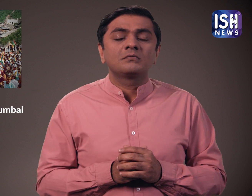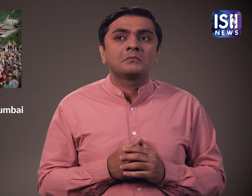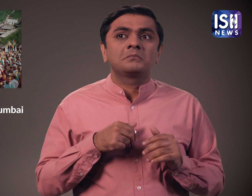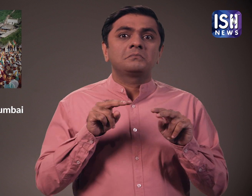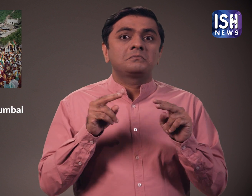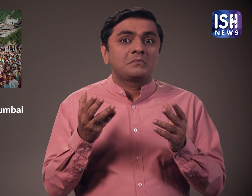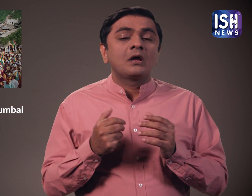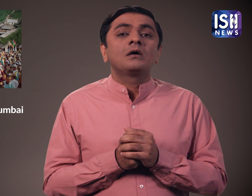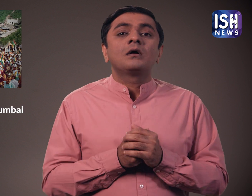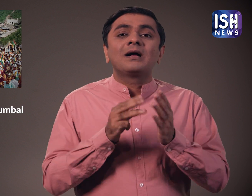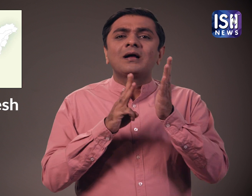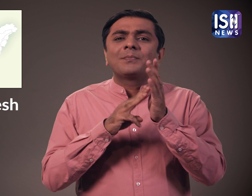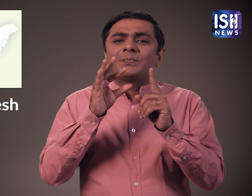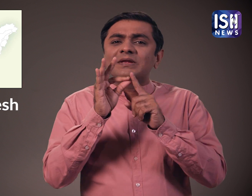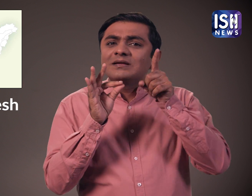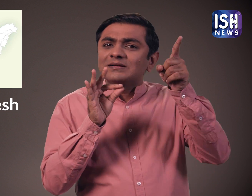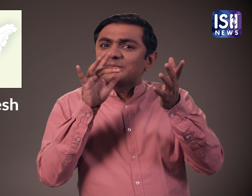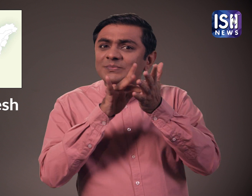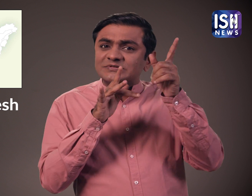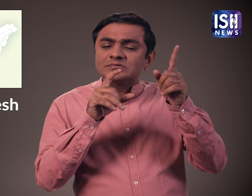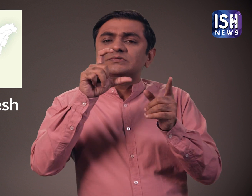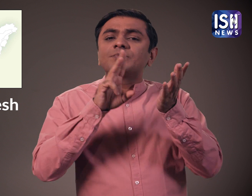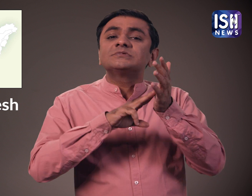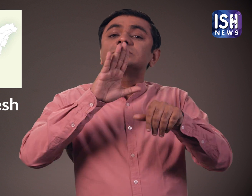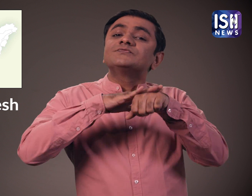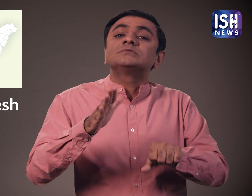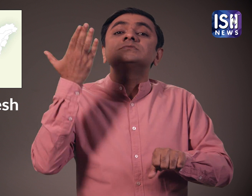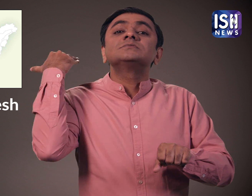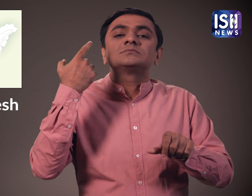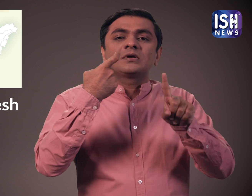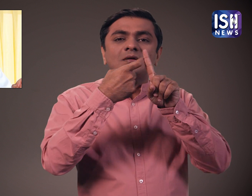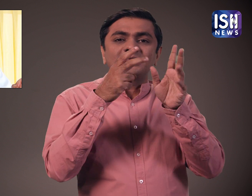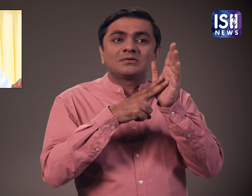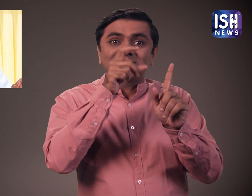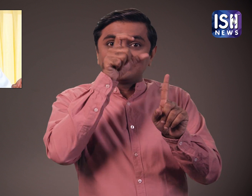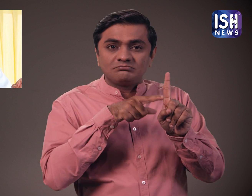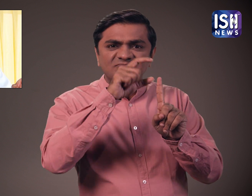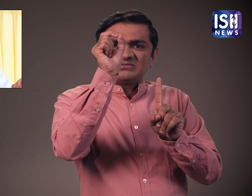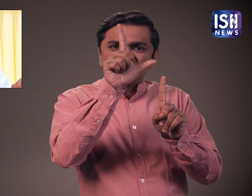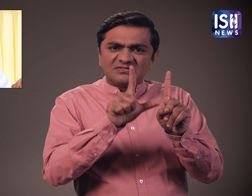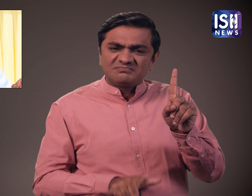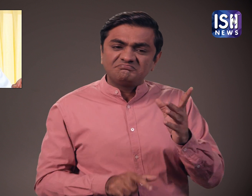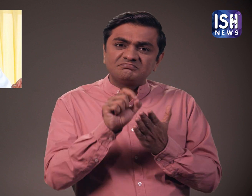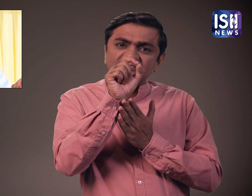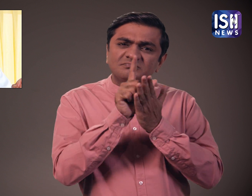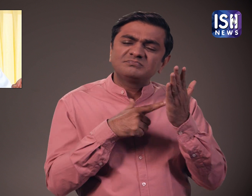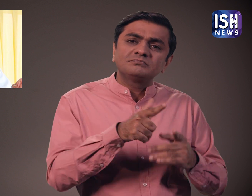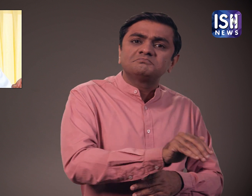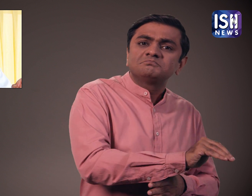मद्यप्रदेश के पूर्व मुख्यमंत्री कमलनाथ ने प्रदान मंत्री